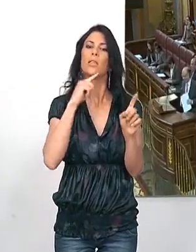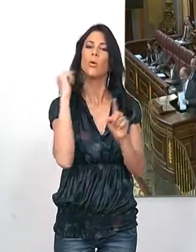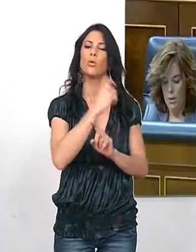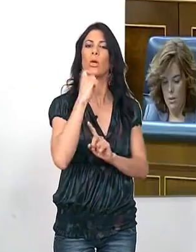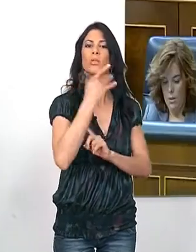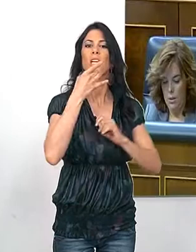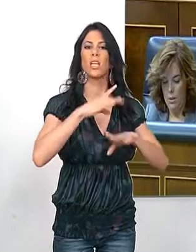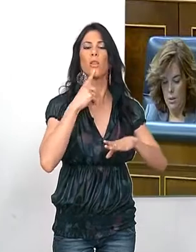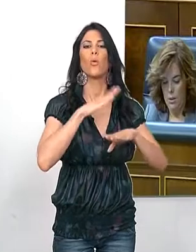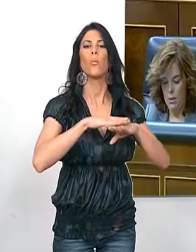socialista.